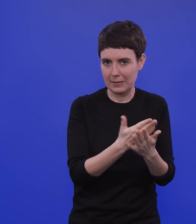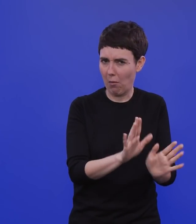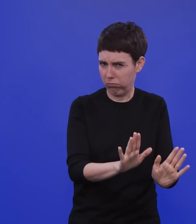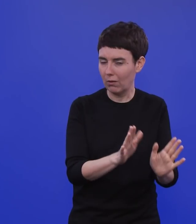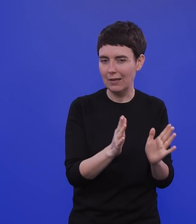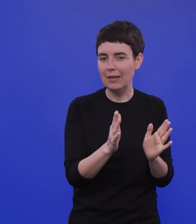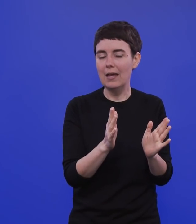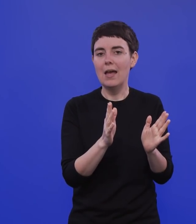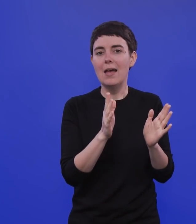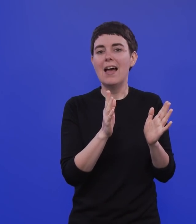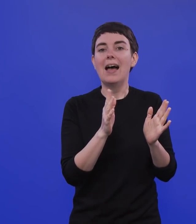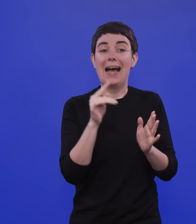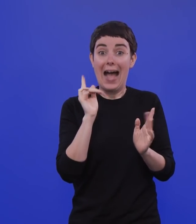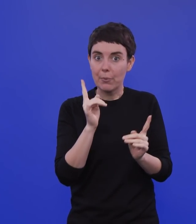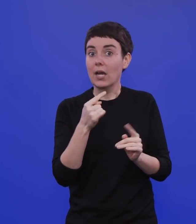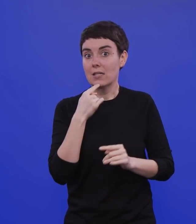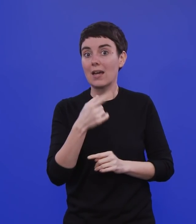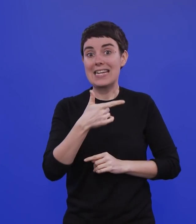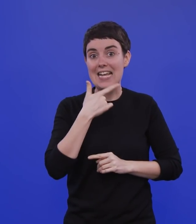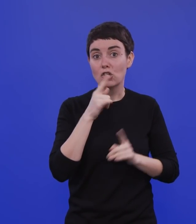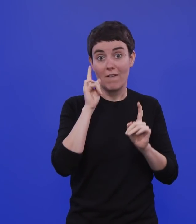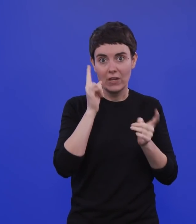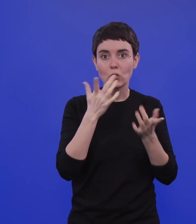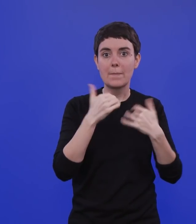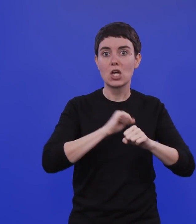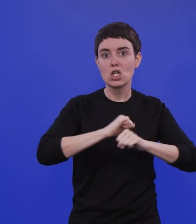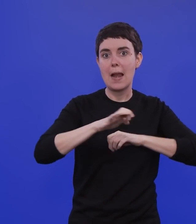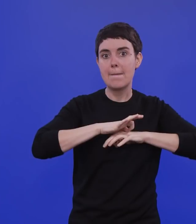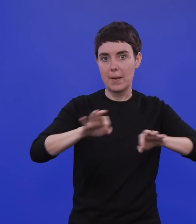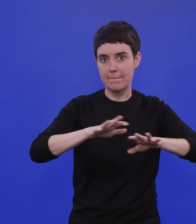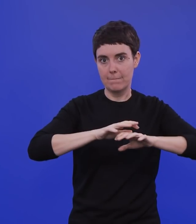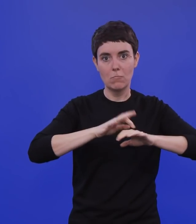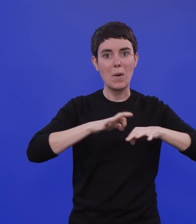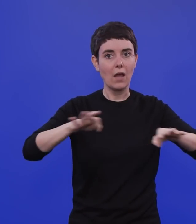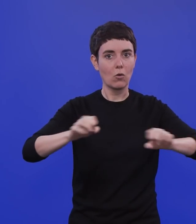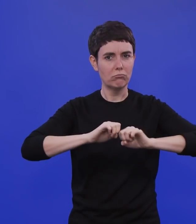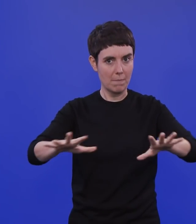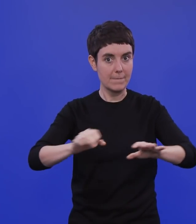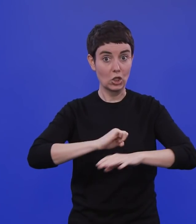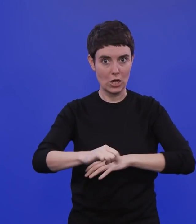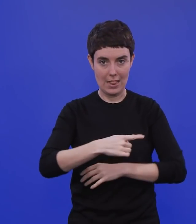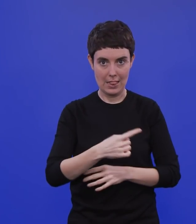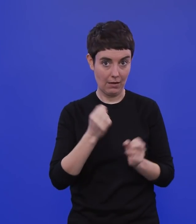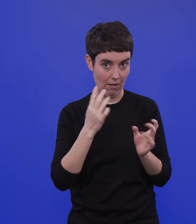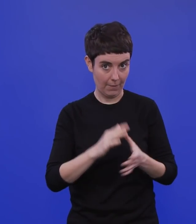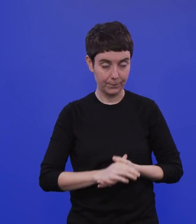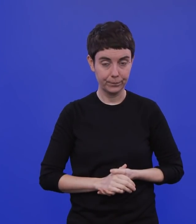sondern eher eine höhere Übertragbarkeit. Gleichzeitig muss man sagen, gerade gestern, vorgestern kam auf in der öffentlichen